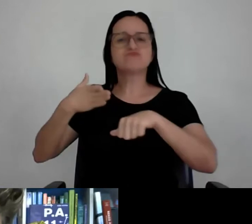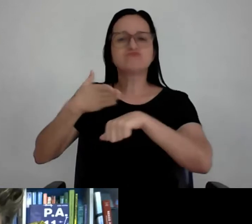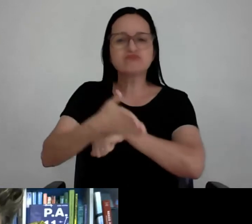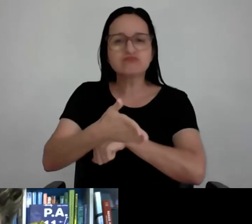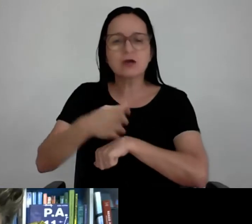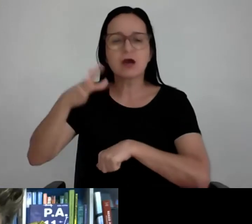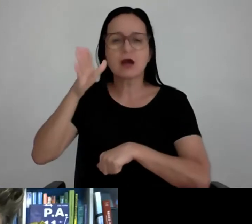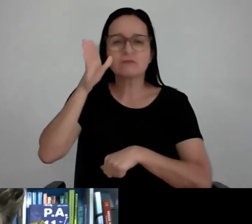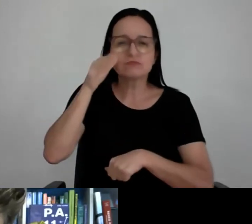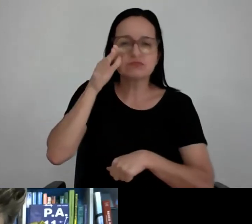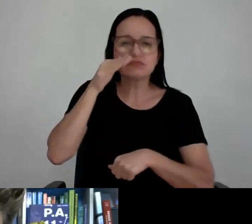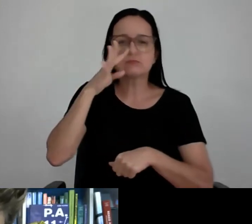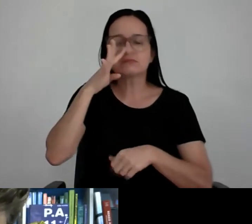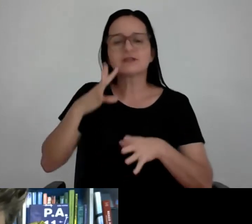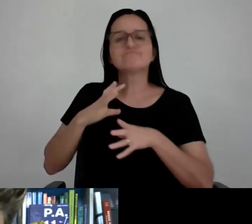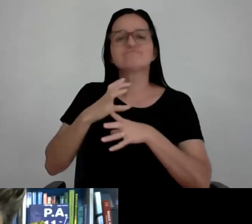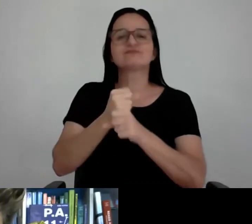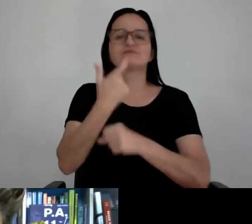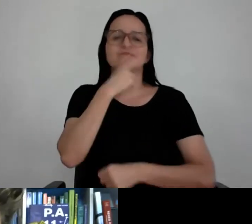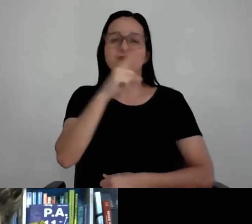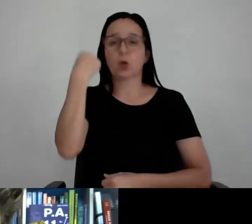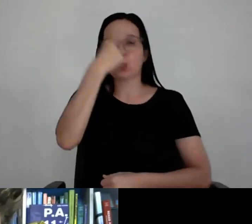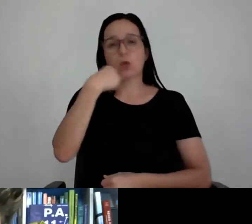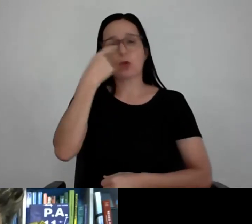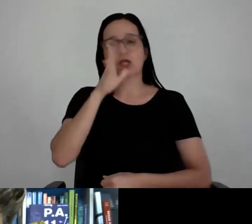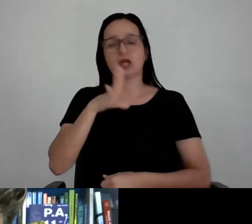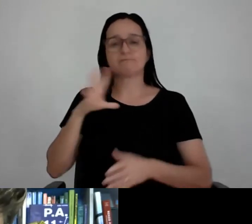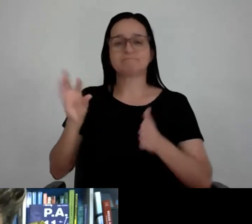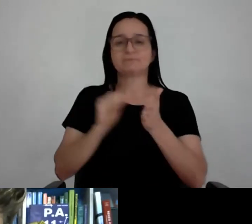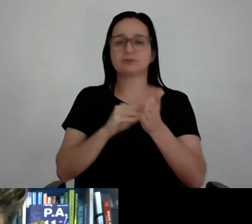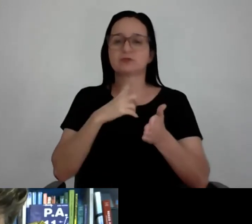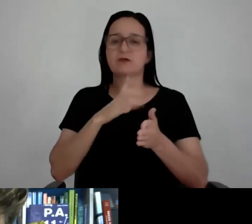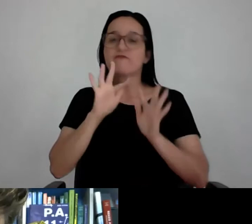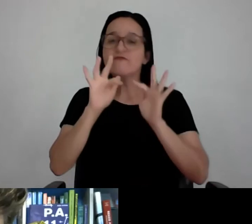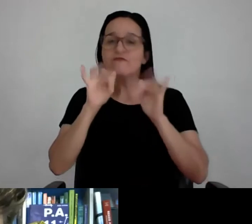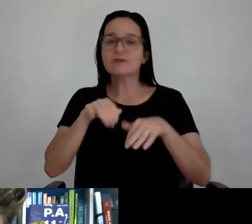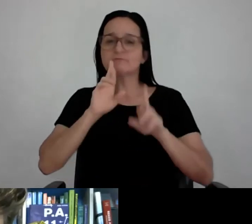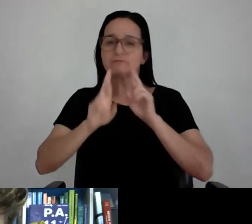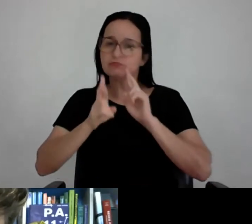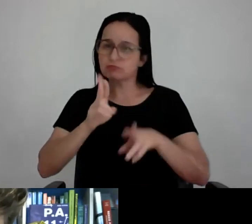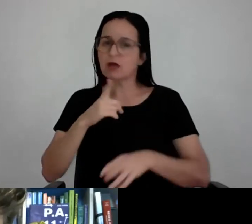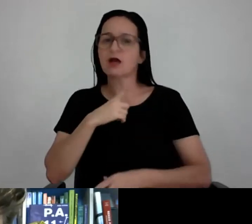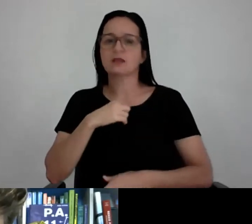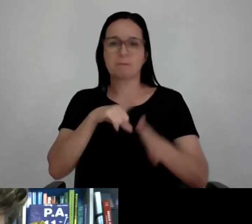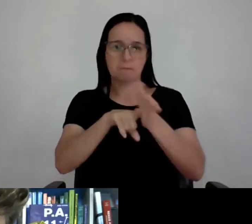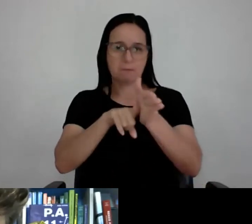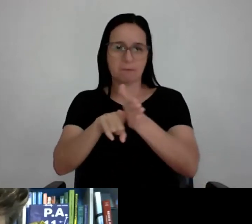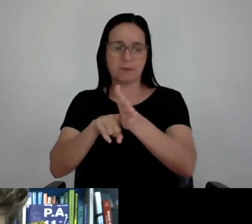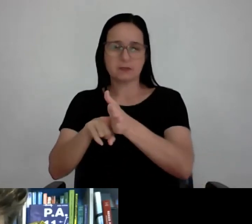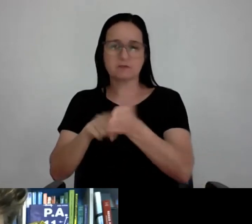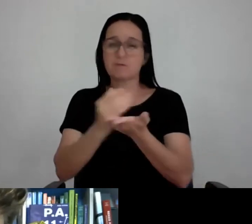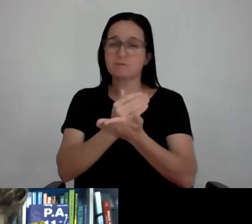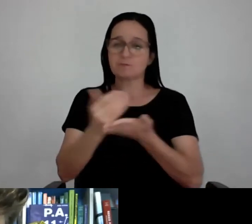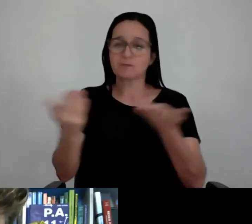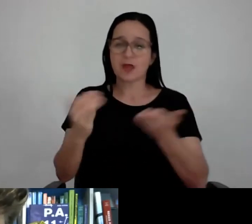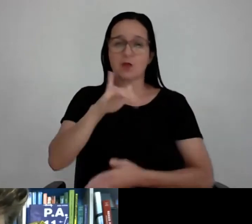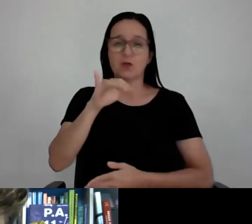já vão automáticas para vocês. E, no final, não deixe de responder a pesquisa de satisfação, galera. Vamos começar agora com o João. Eu queria agradecer também